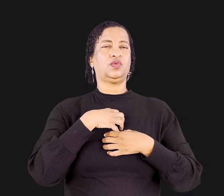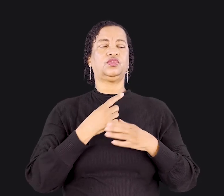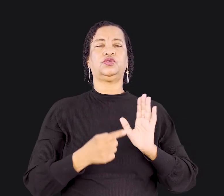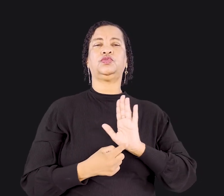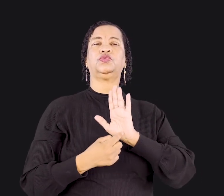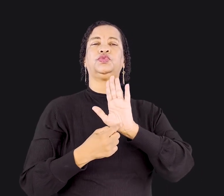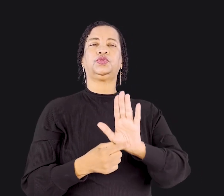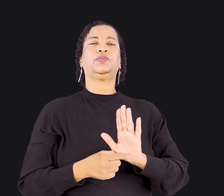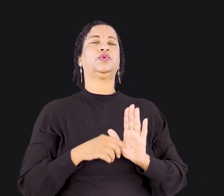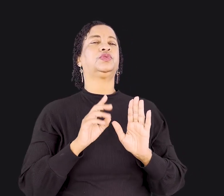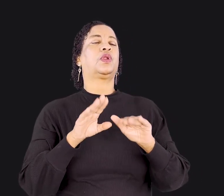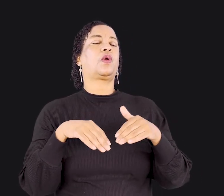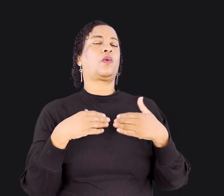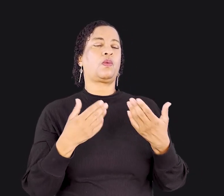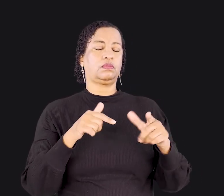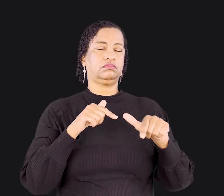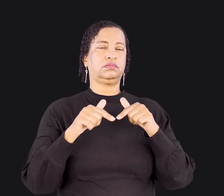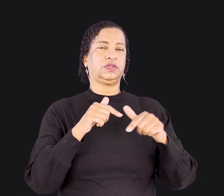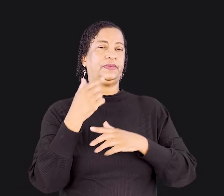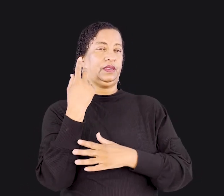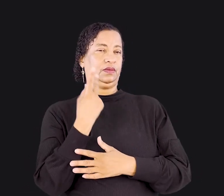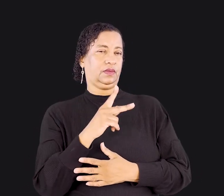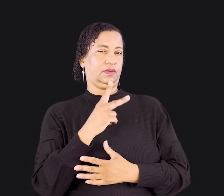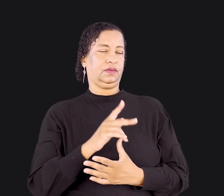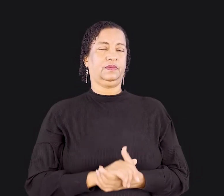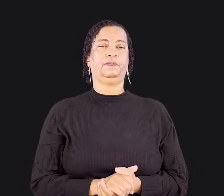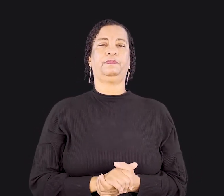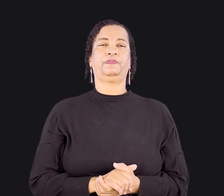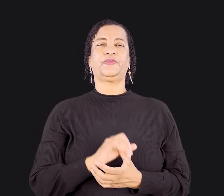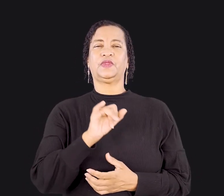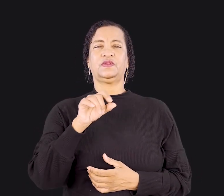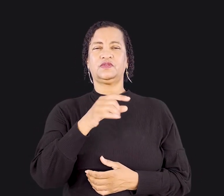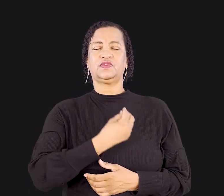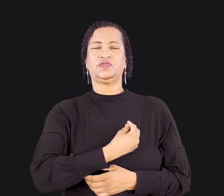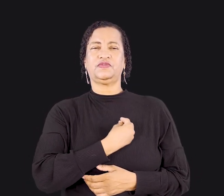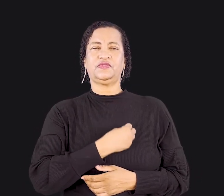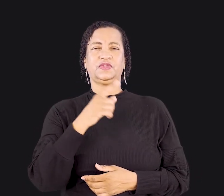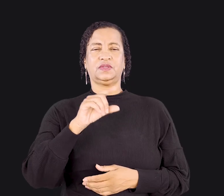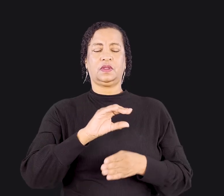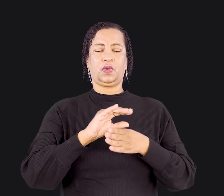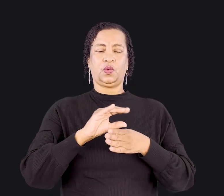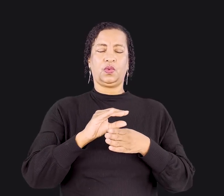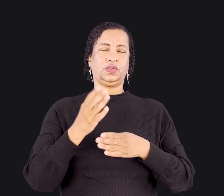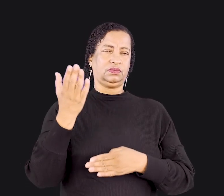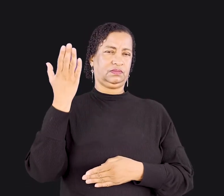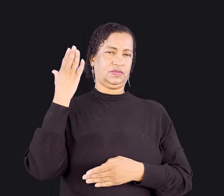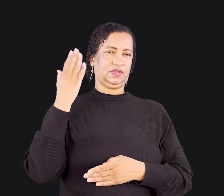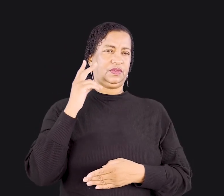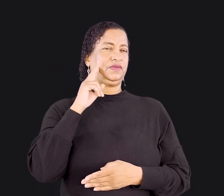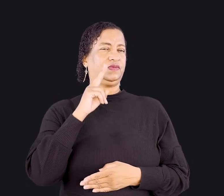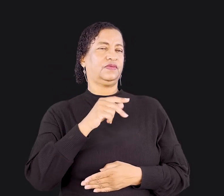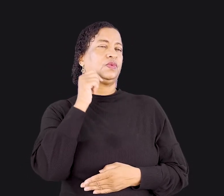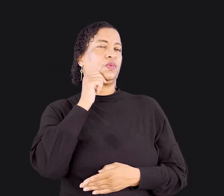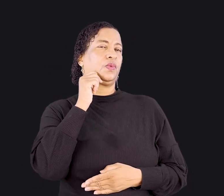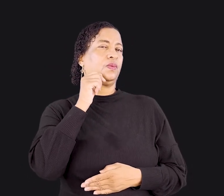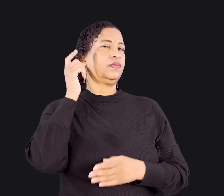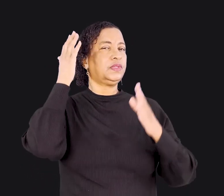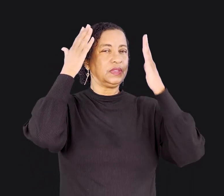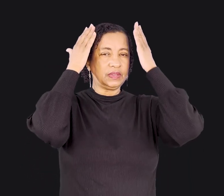anunciar qual era o ramo de negócio delas. Se você vivesse em Corinto naquela época e visse uma mulher de cabelos curtos,